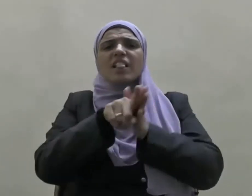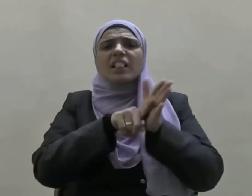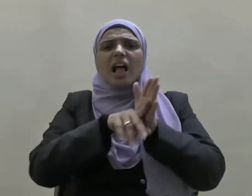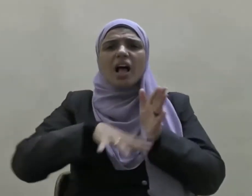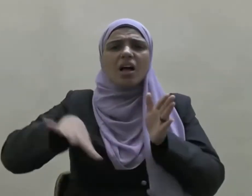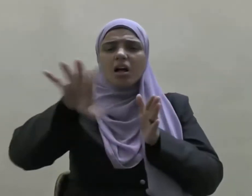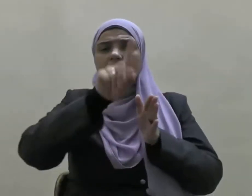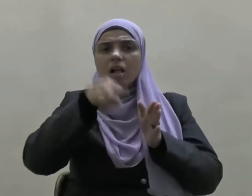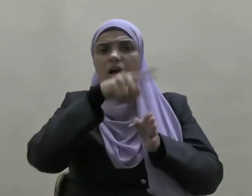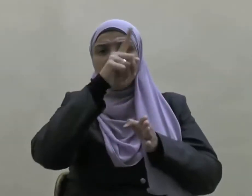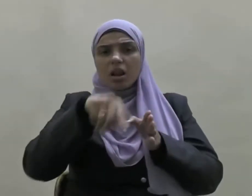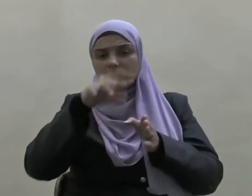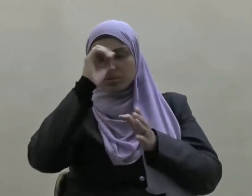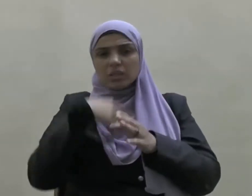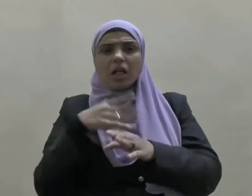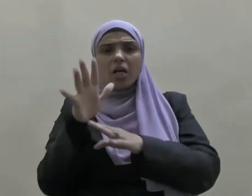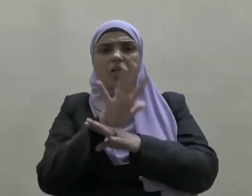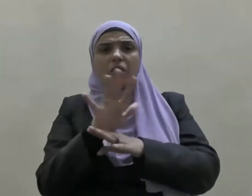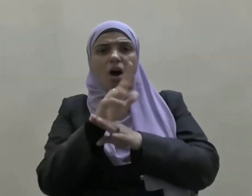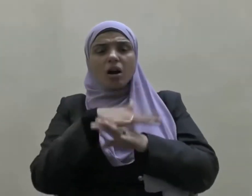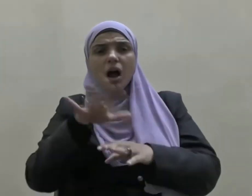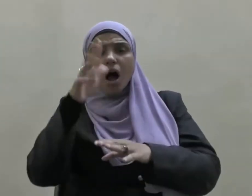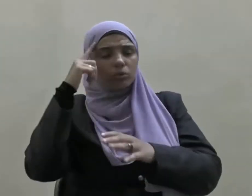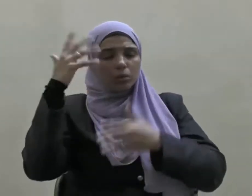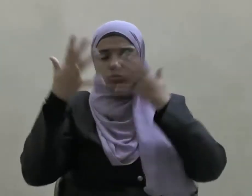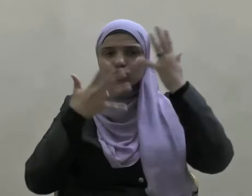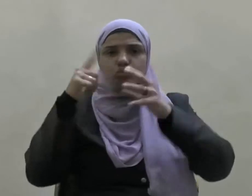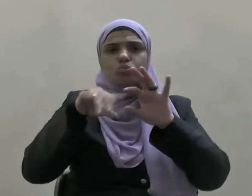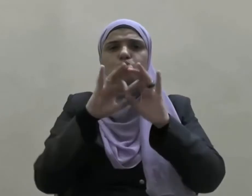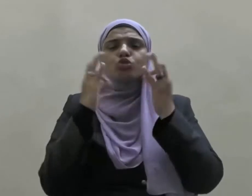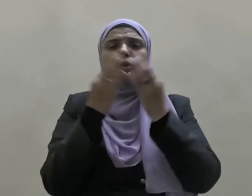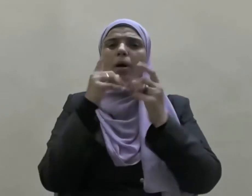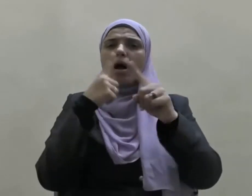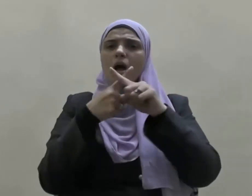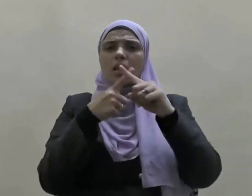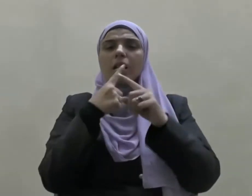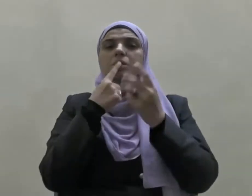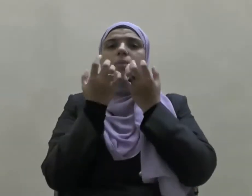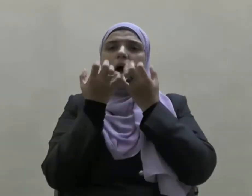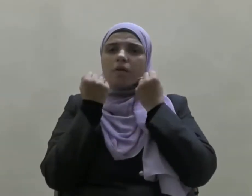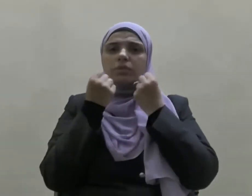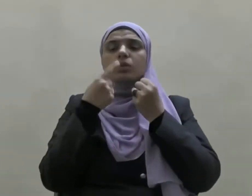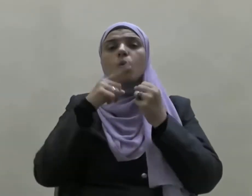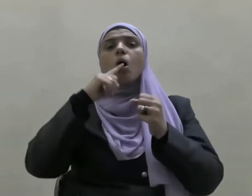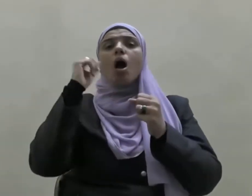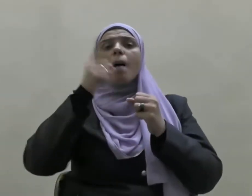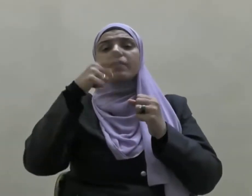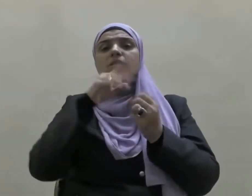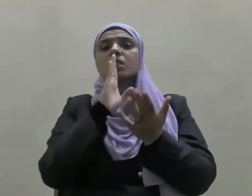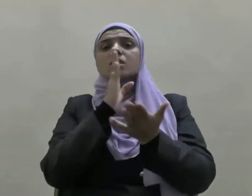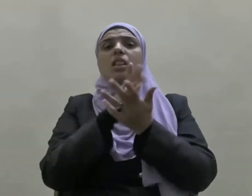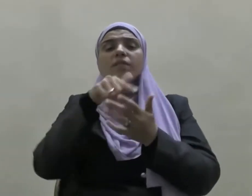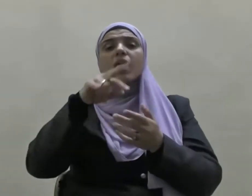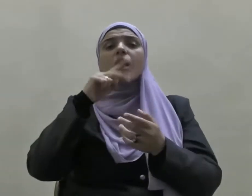الفتنة ويثير الإضطرابات في المجتمع وأمرهم بالصدق في